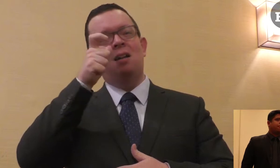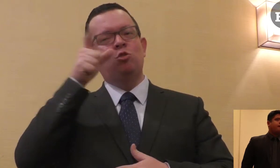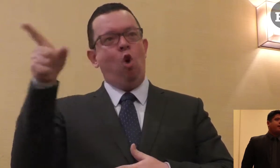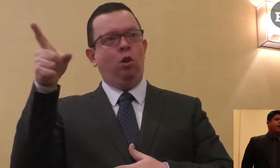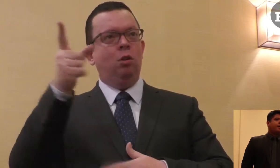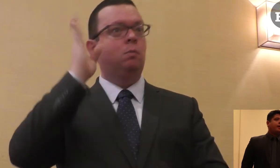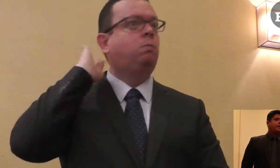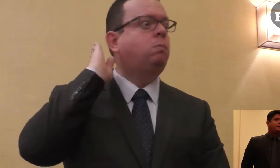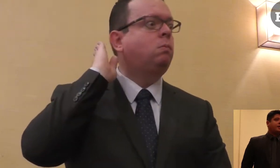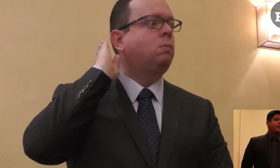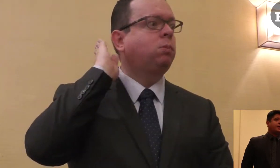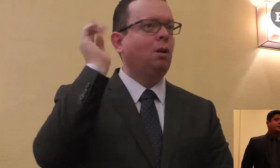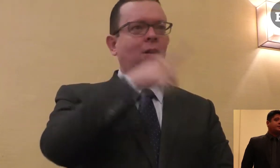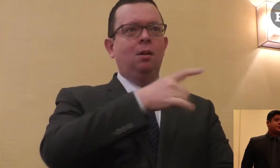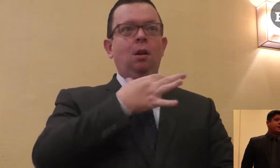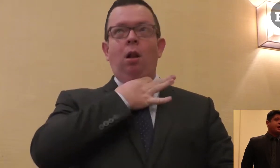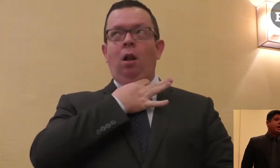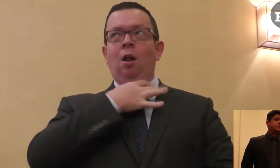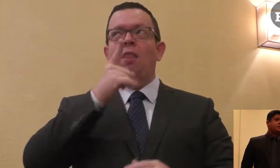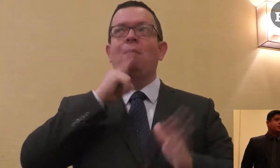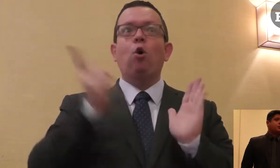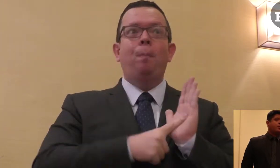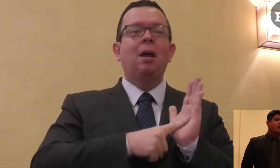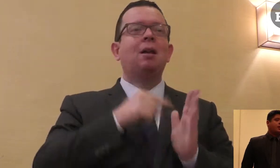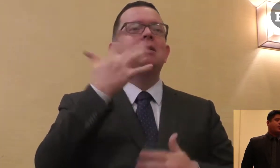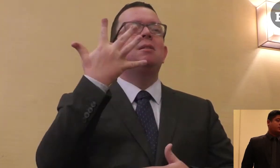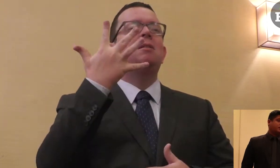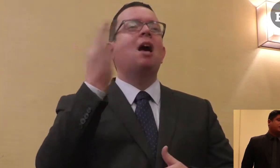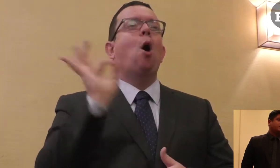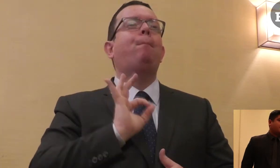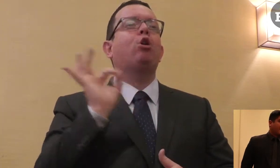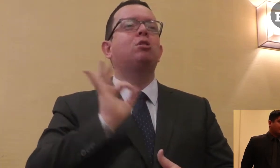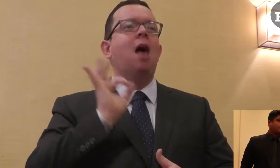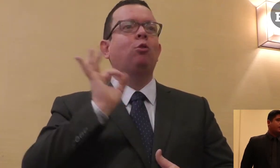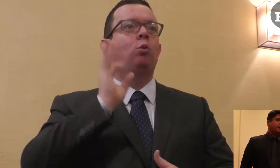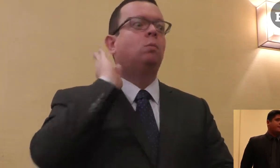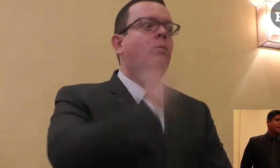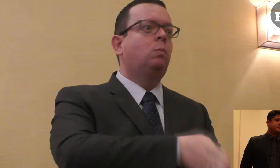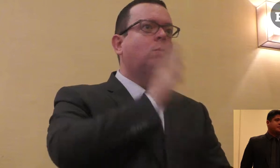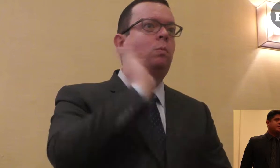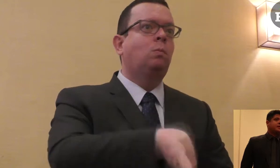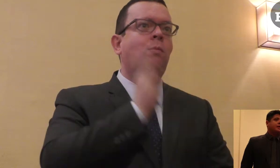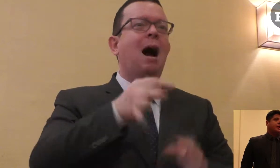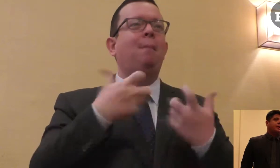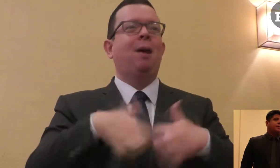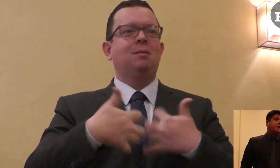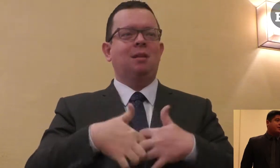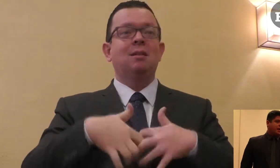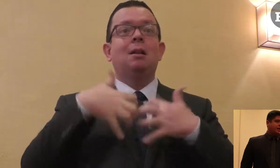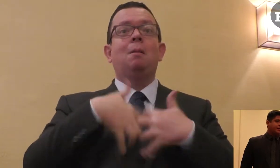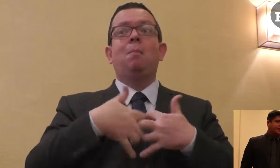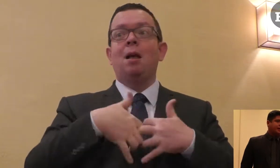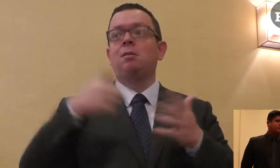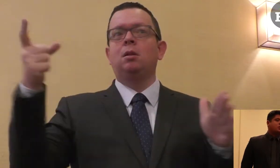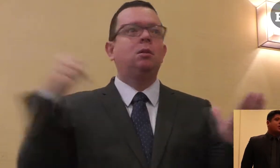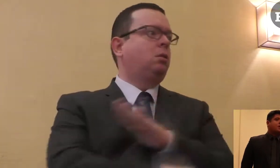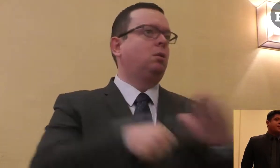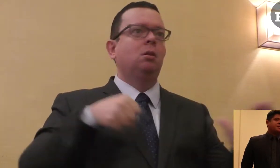decían que sí han sido o sientan trabajando en empresas privadas, en este caso, precisamente